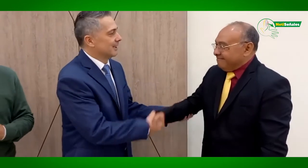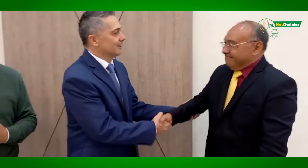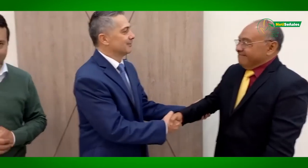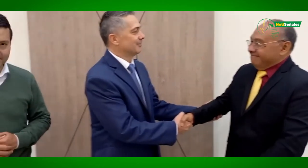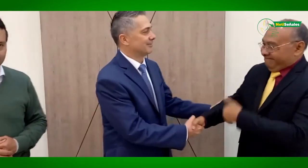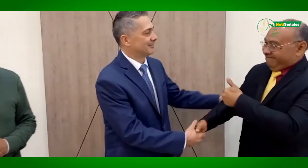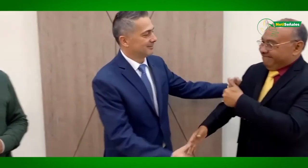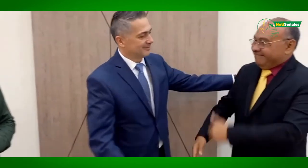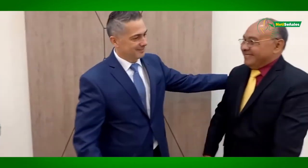A usted,